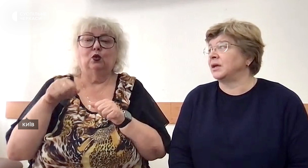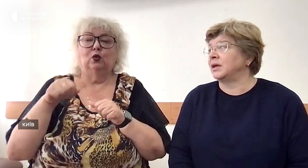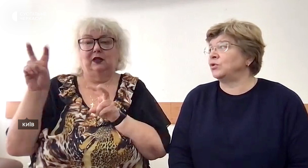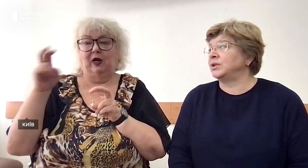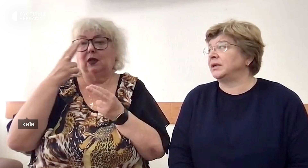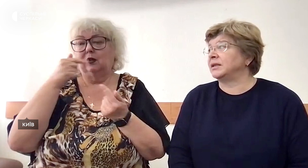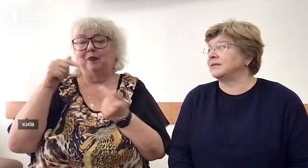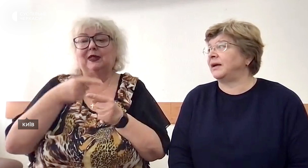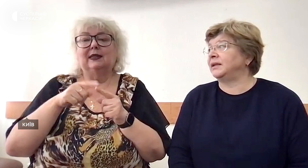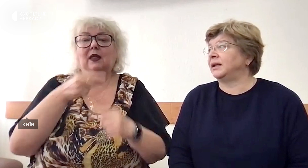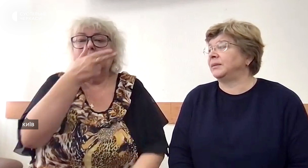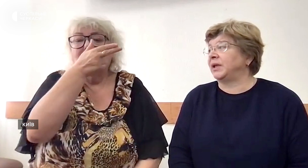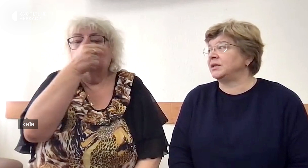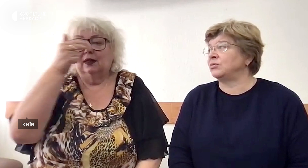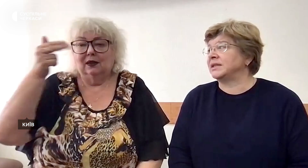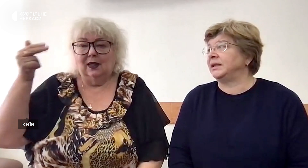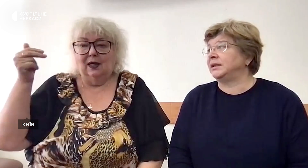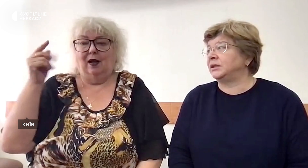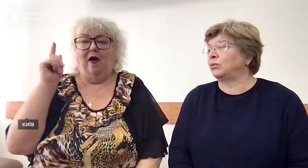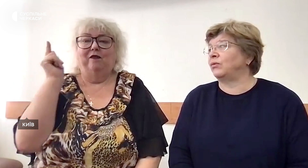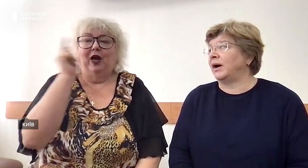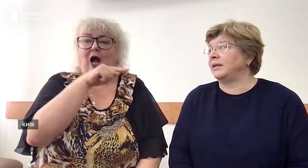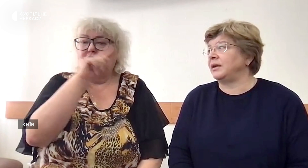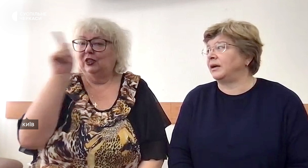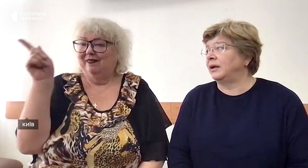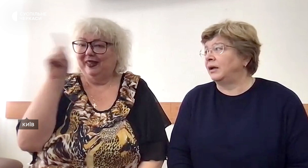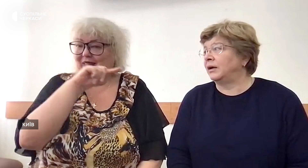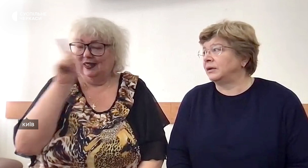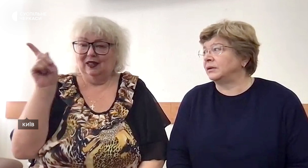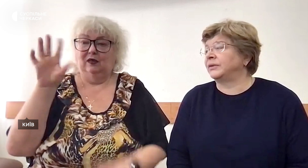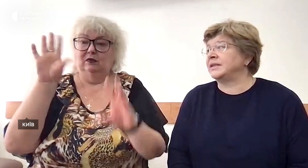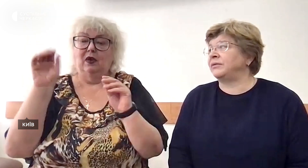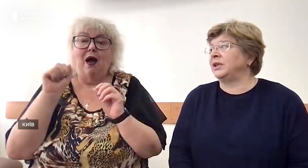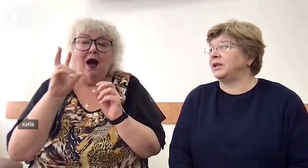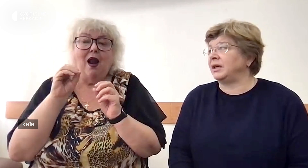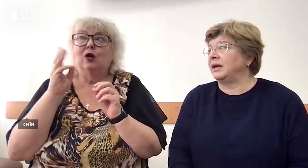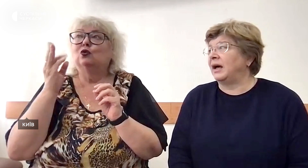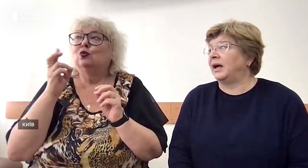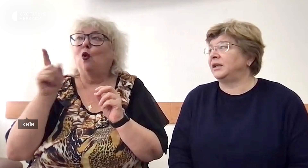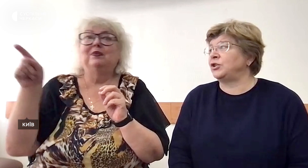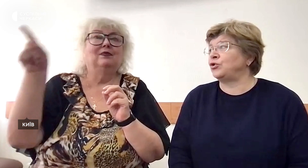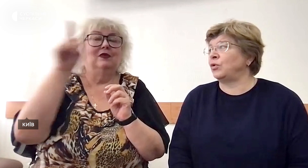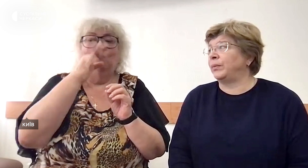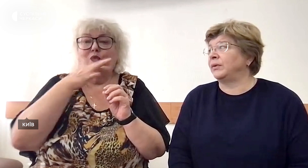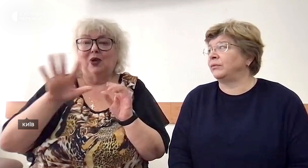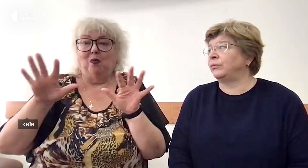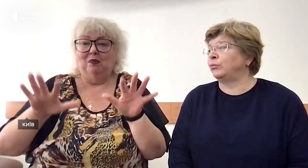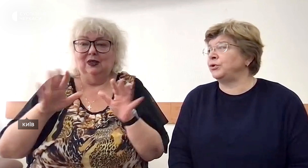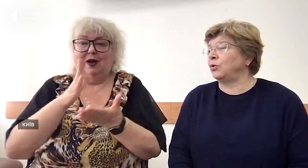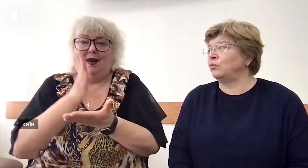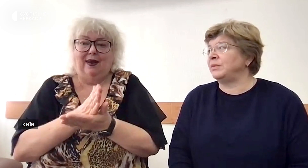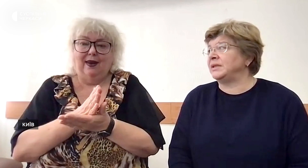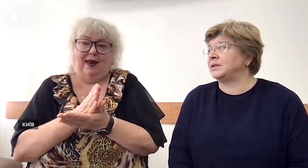'єрність, можна назвати адаптацією це титрування, казівники. Але щоб